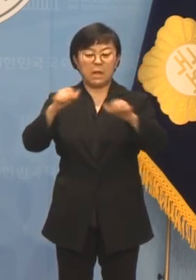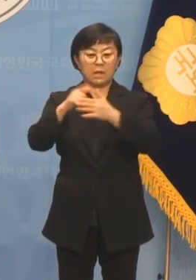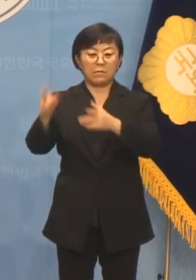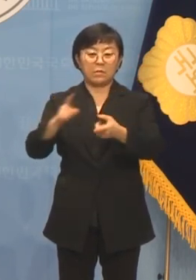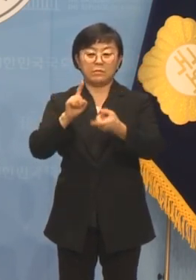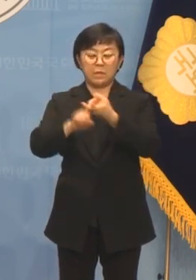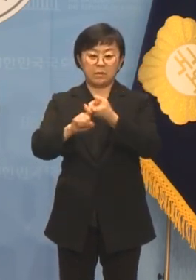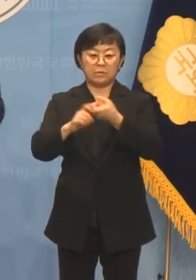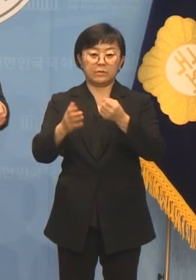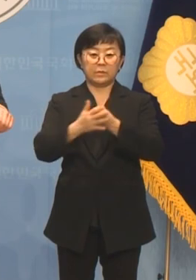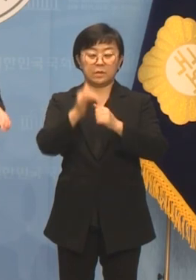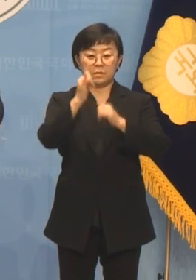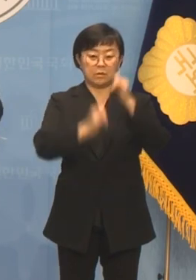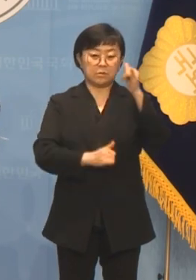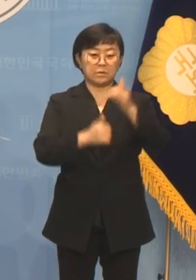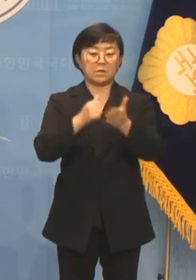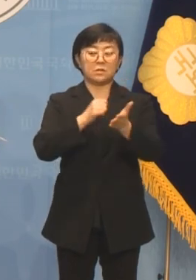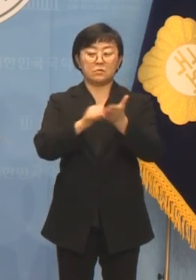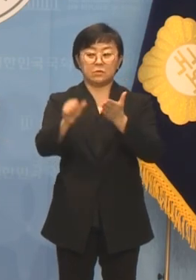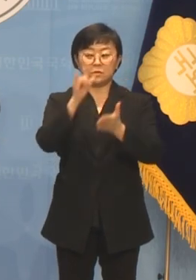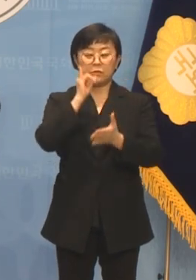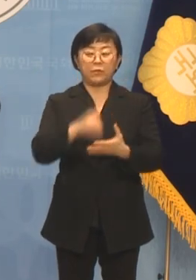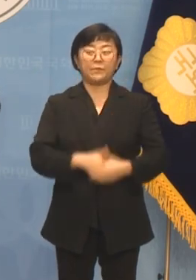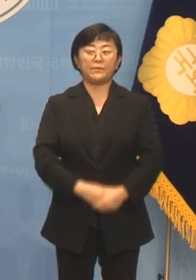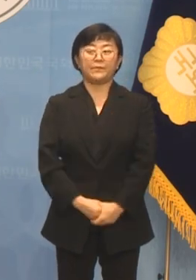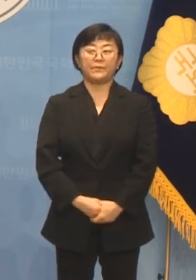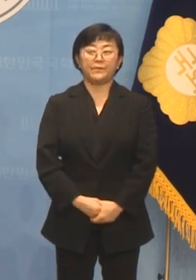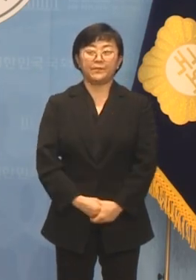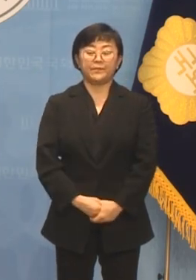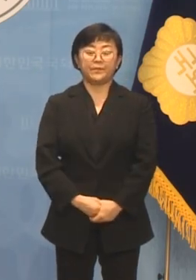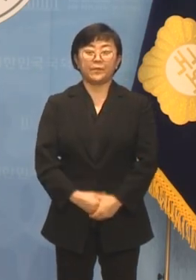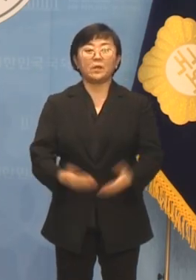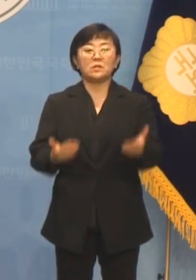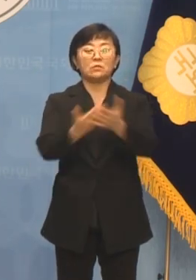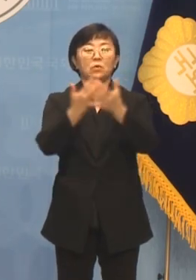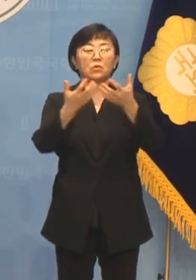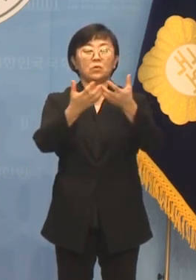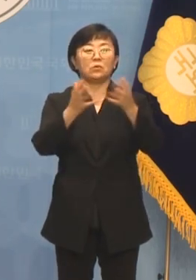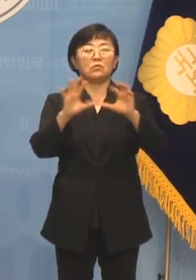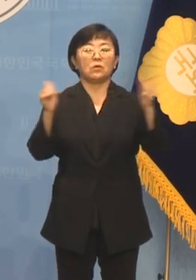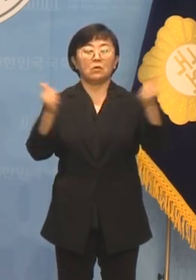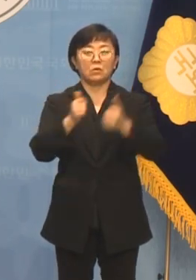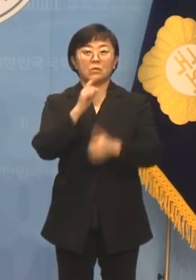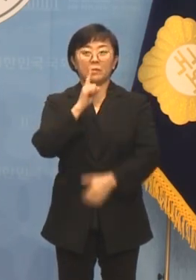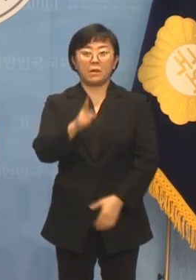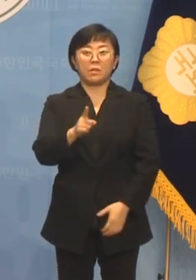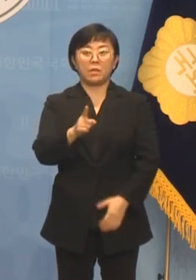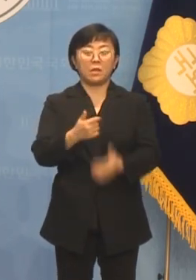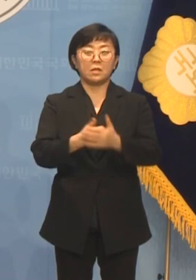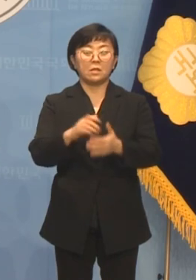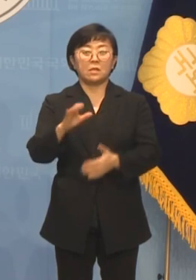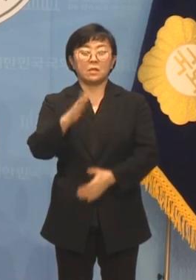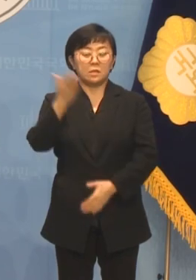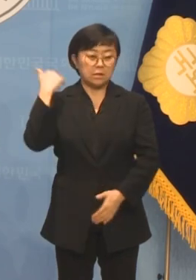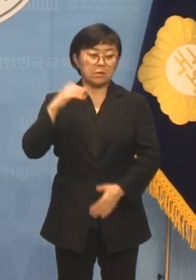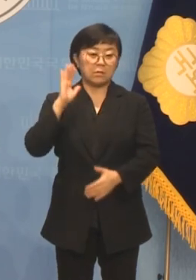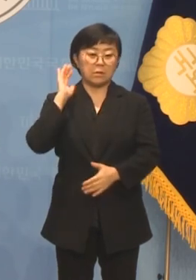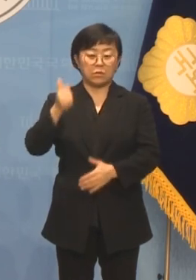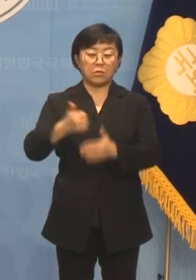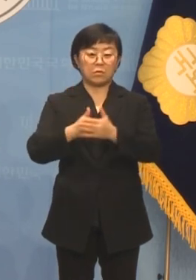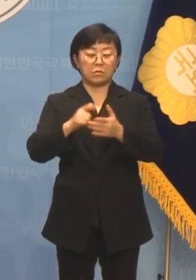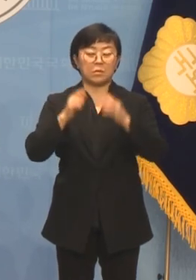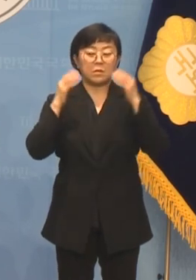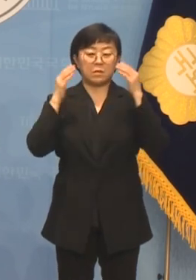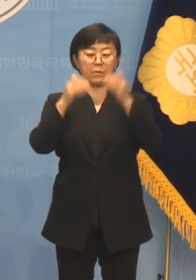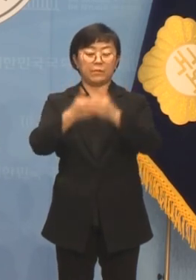역사지우기에 나섰고 진보당 국회의원이라는 사람은 이전 대통령을 향해